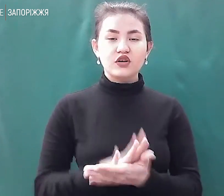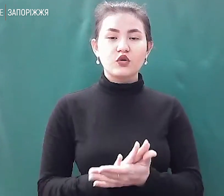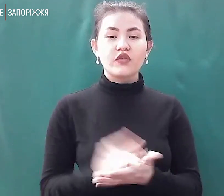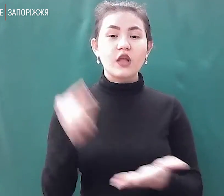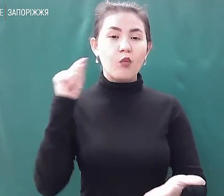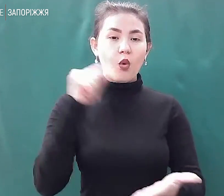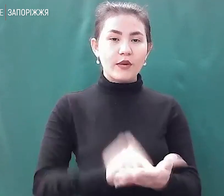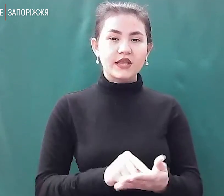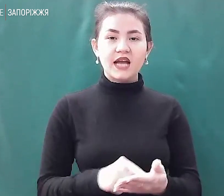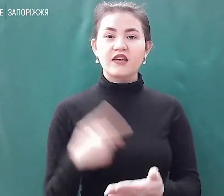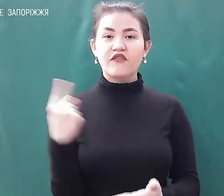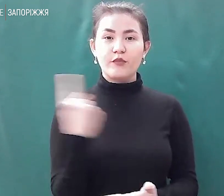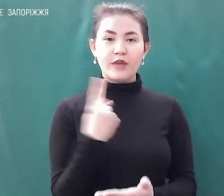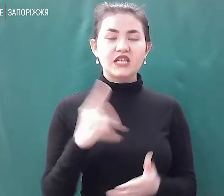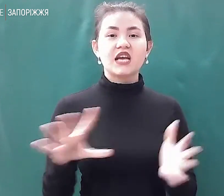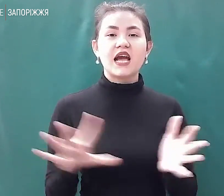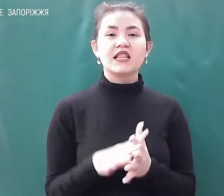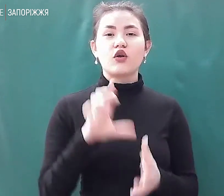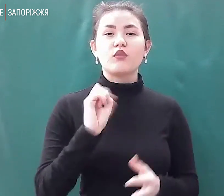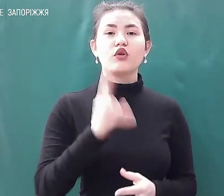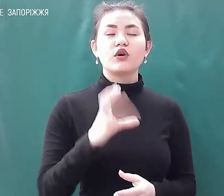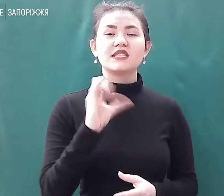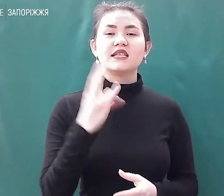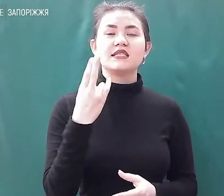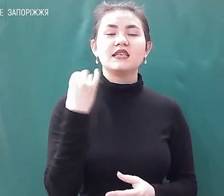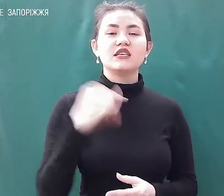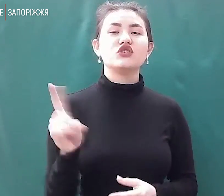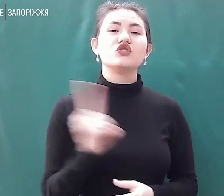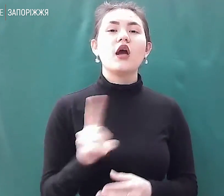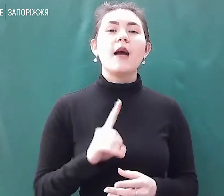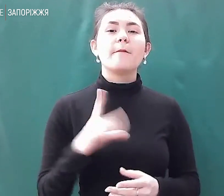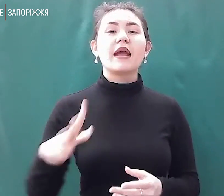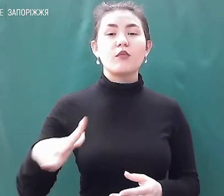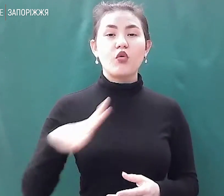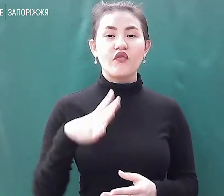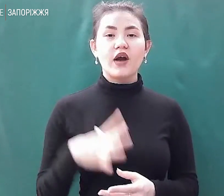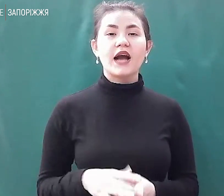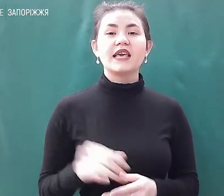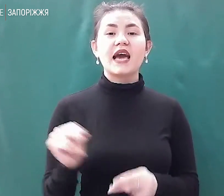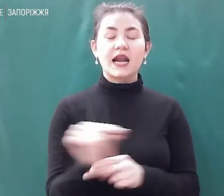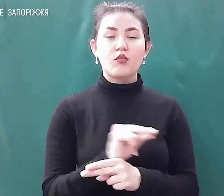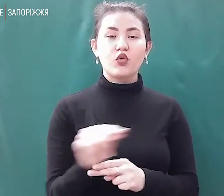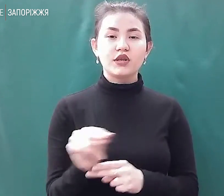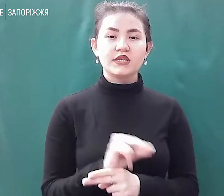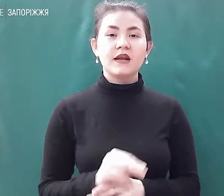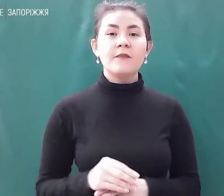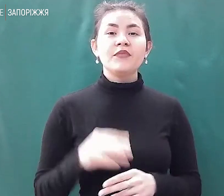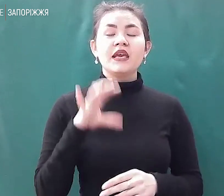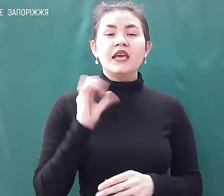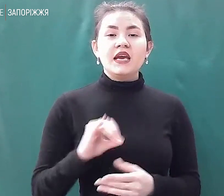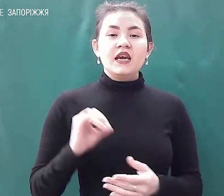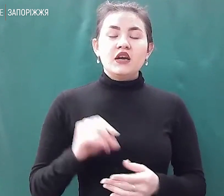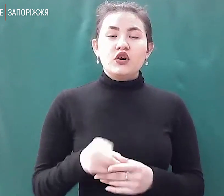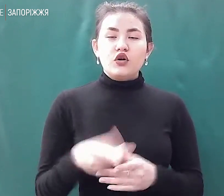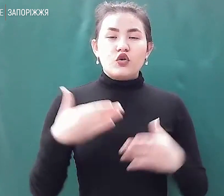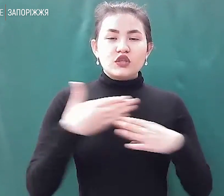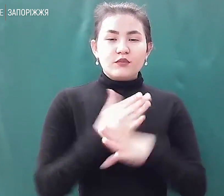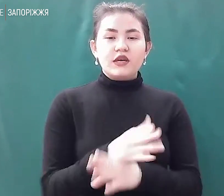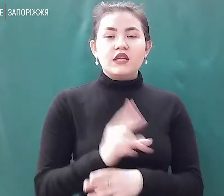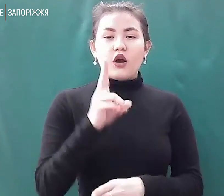перший енергоблок станції, що перебуває в ремонті. Та вщент розбито корпус А навчально-тренувального